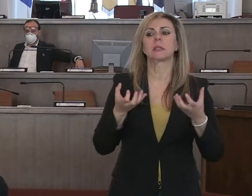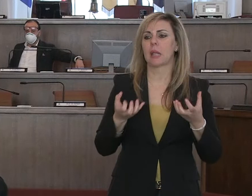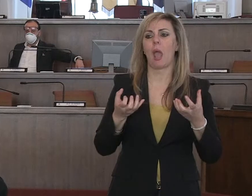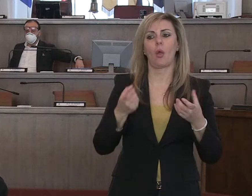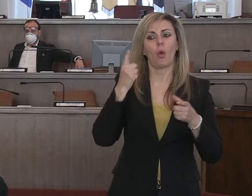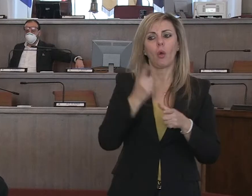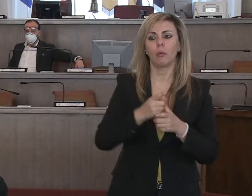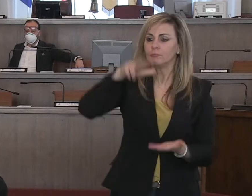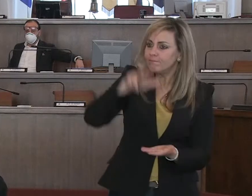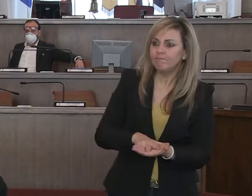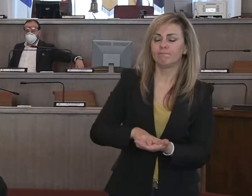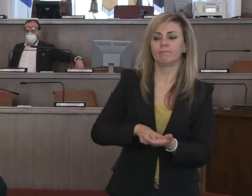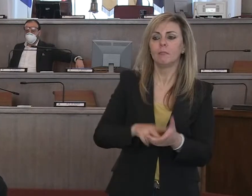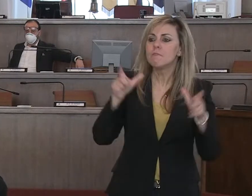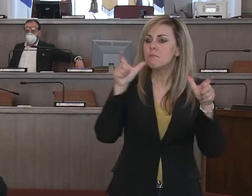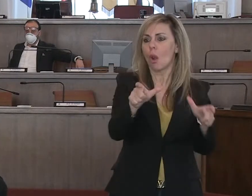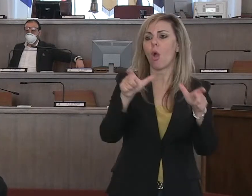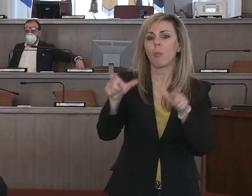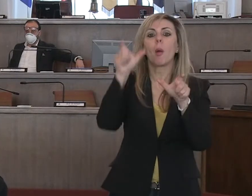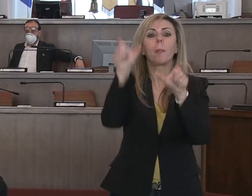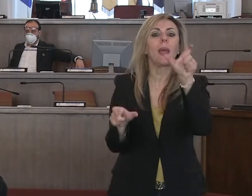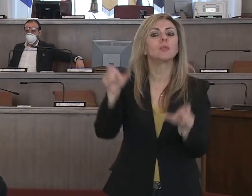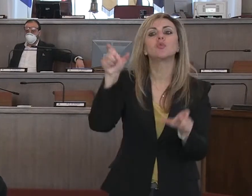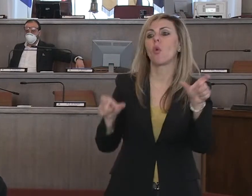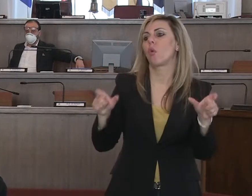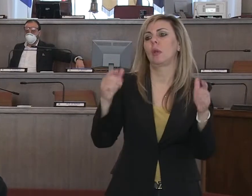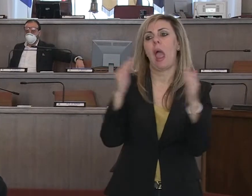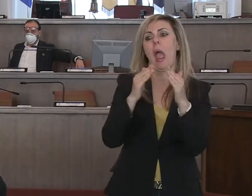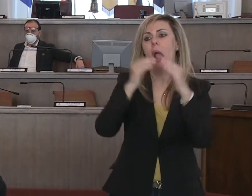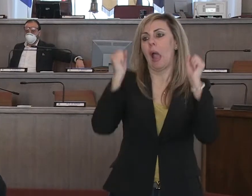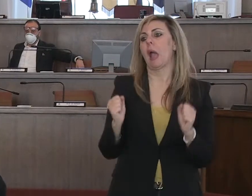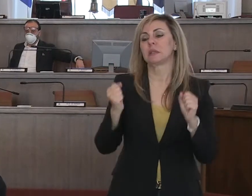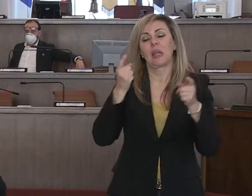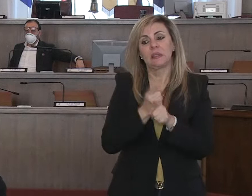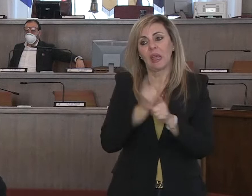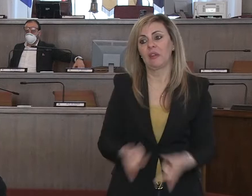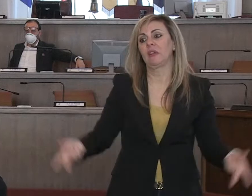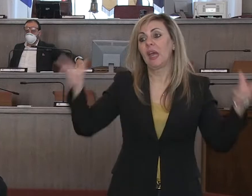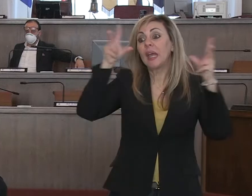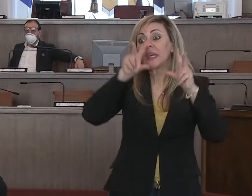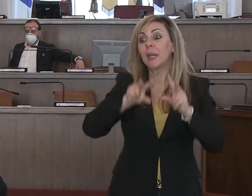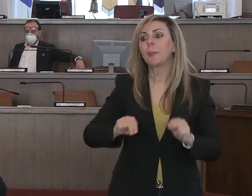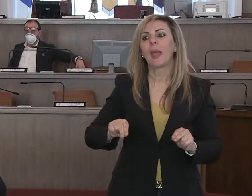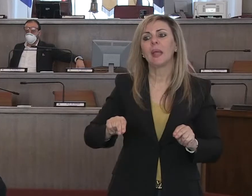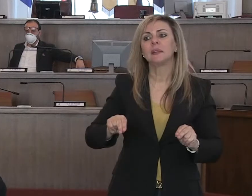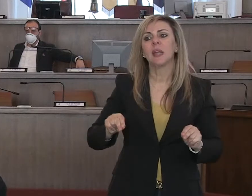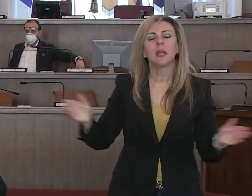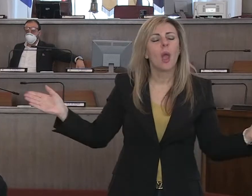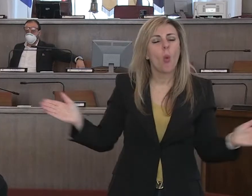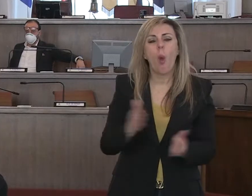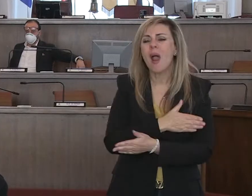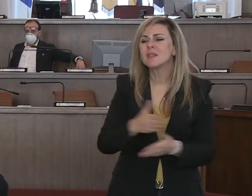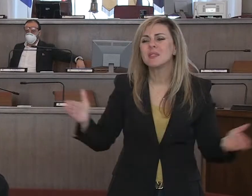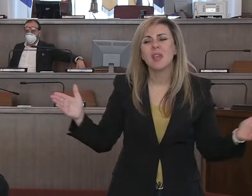bisogna continuare a ripetere specialmente, diciamo, in tutte le direzioni e in tutti gli ambiti.